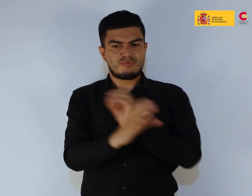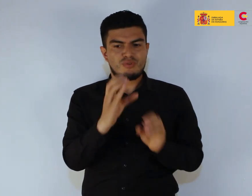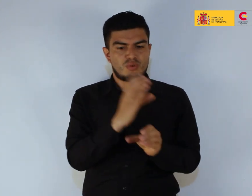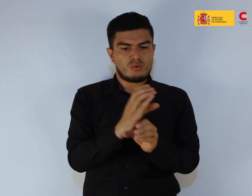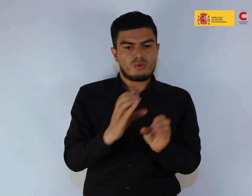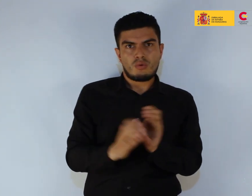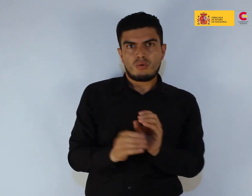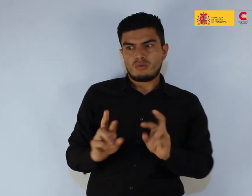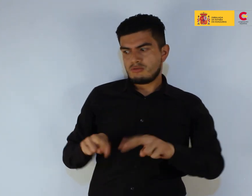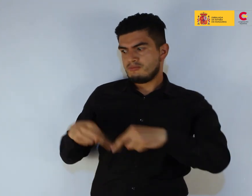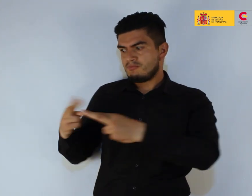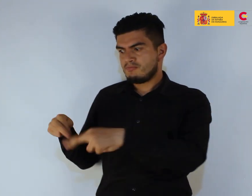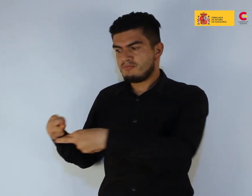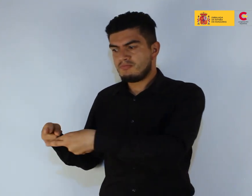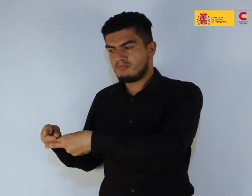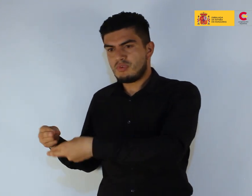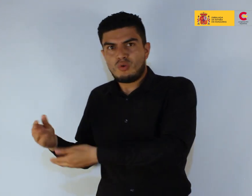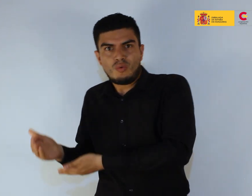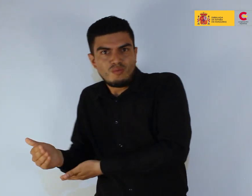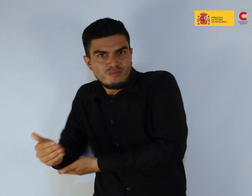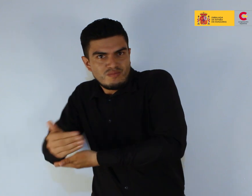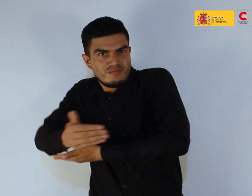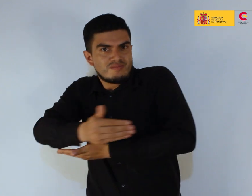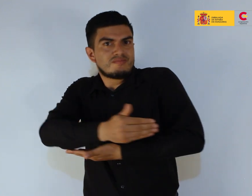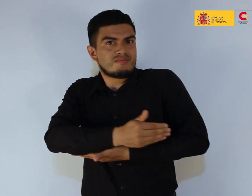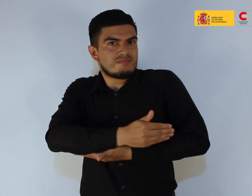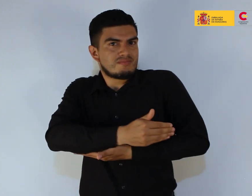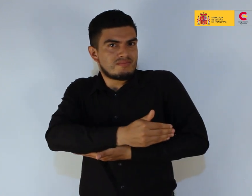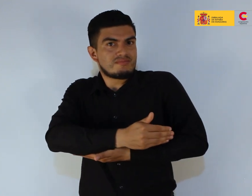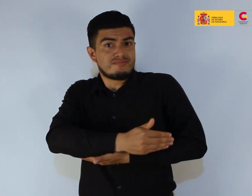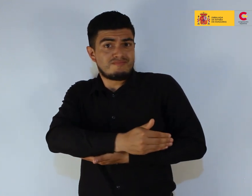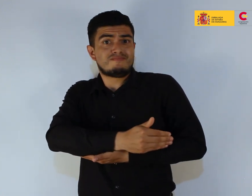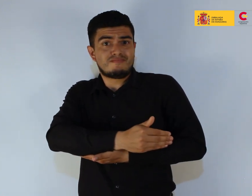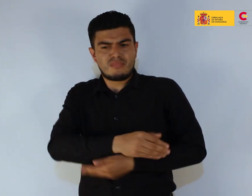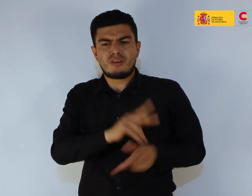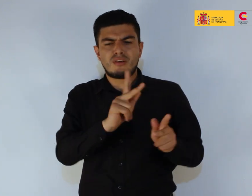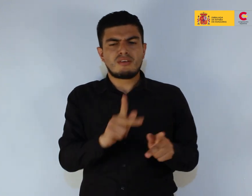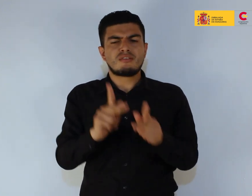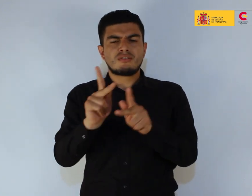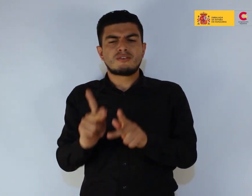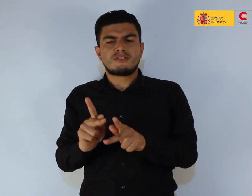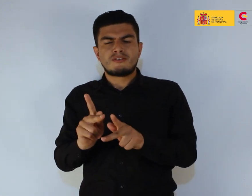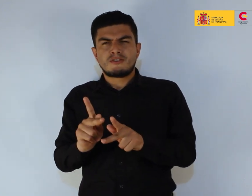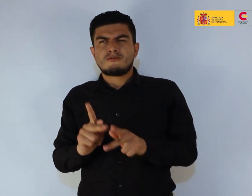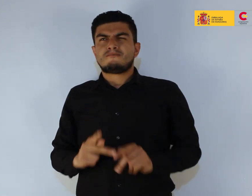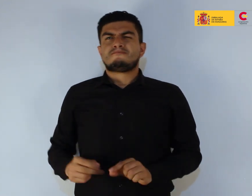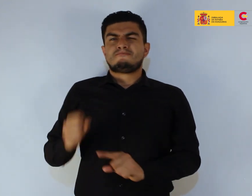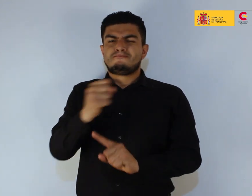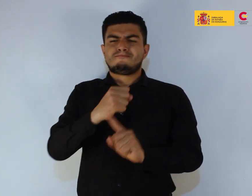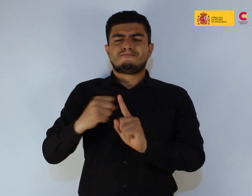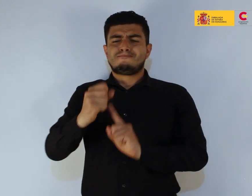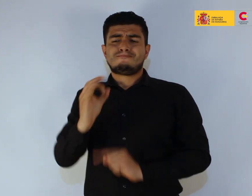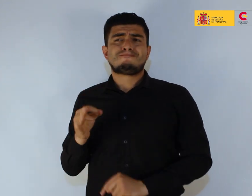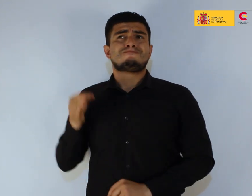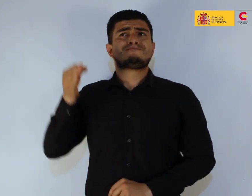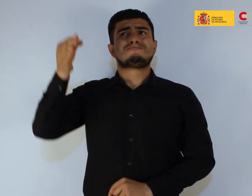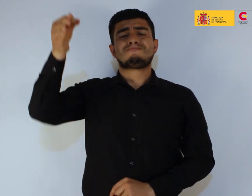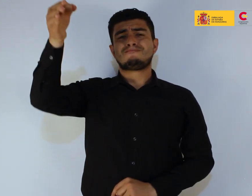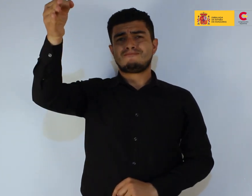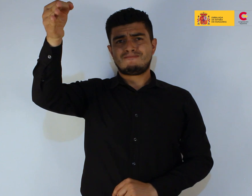funciona como una especie de máquina del tiempo, acercando al público hacia la posible sociedad futura que encontraría el archivo, como un